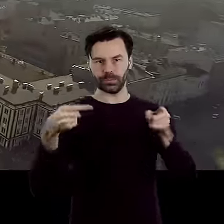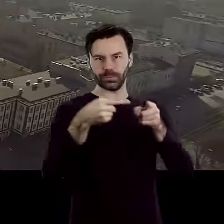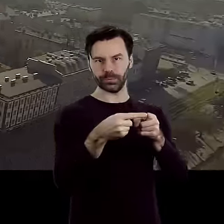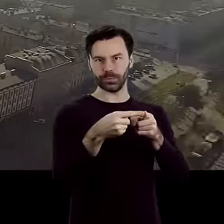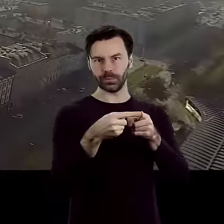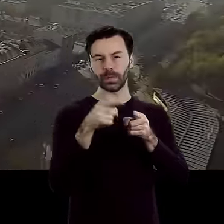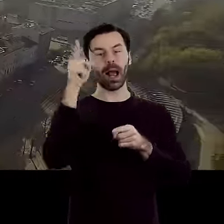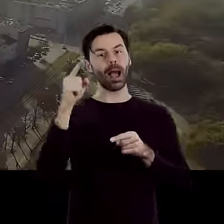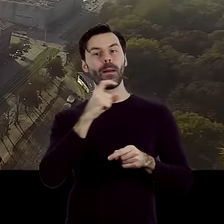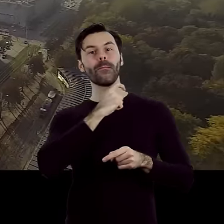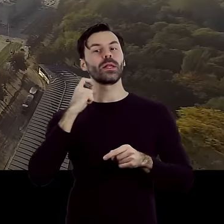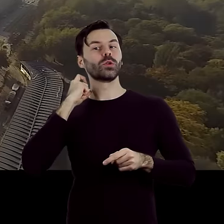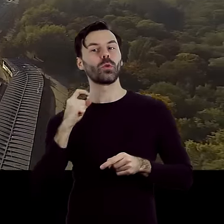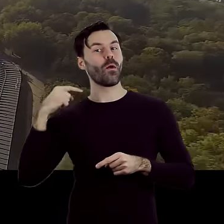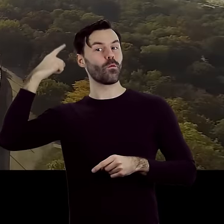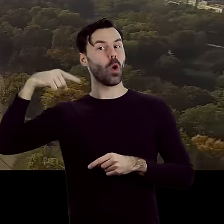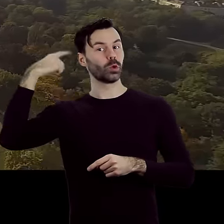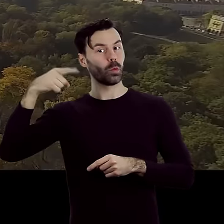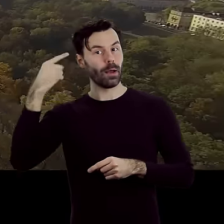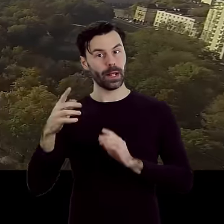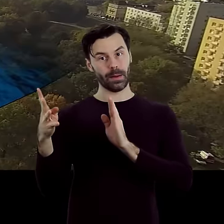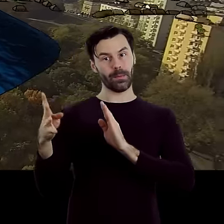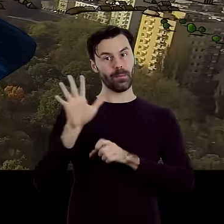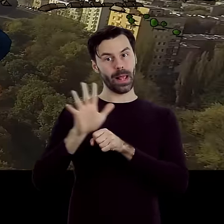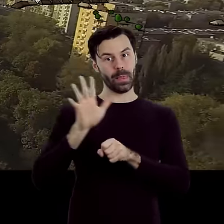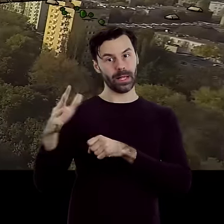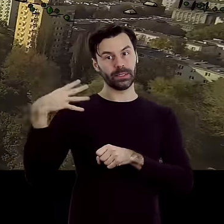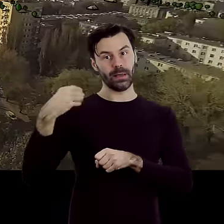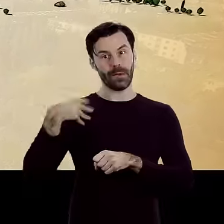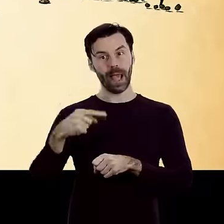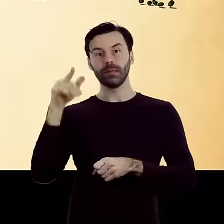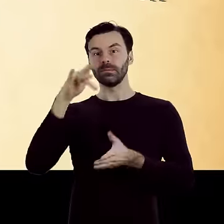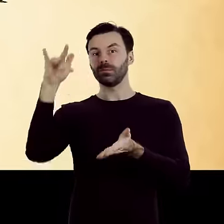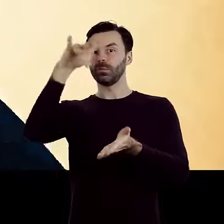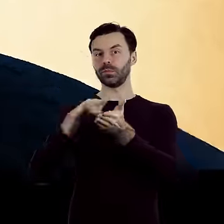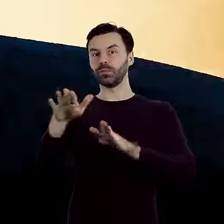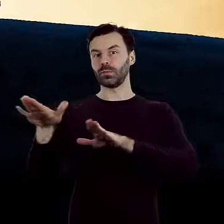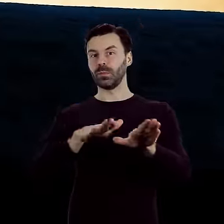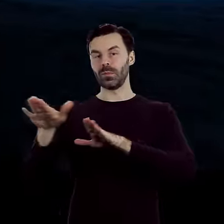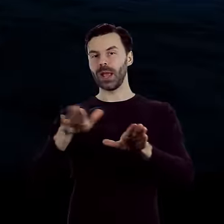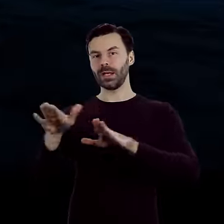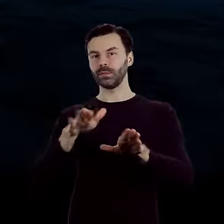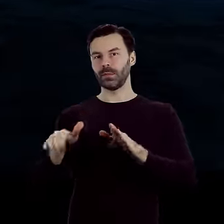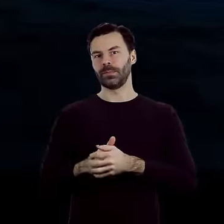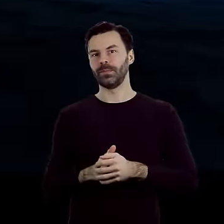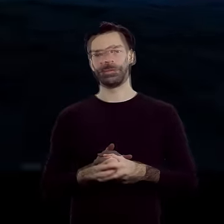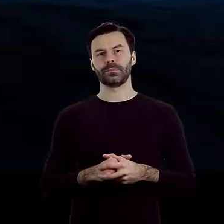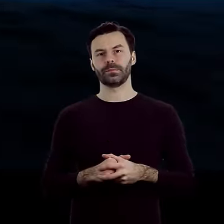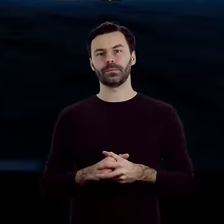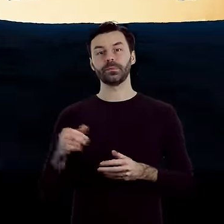sprawą biskupów włocławskich na początku XV wieku dokonano lokacji miasta przy szlaku Łęczycko-Krakowskim nad rzeczką,